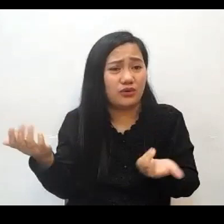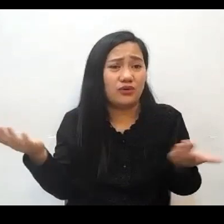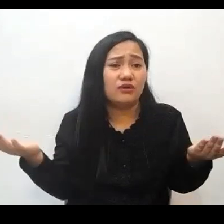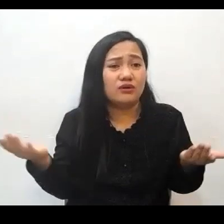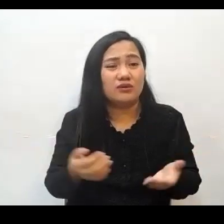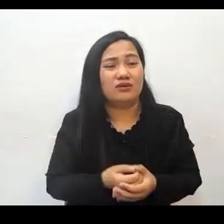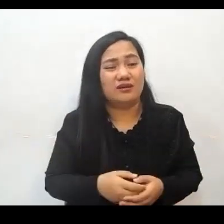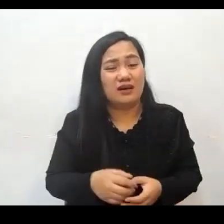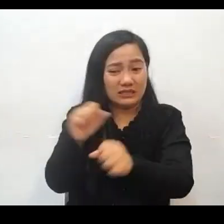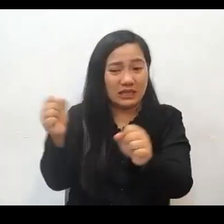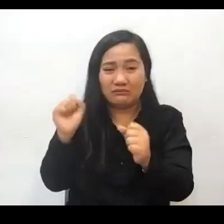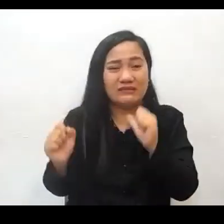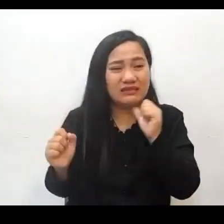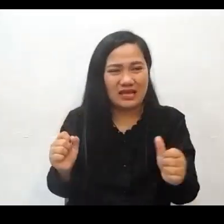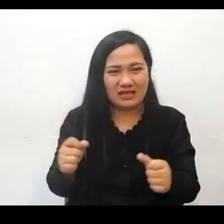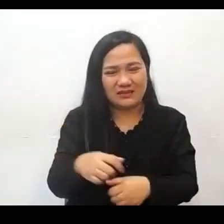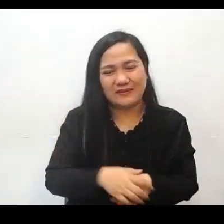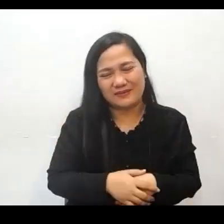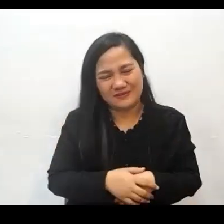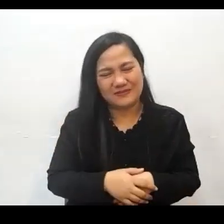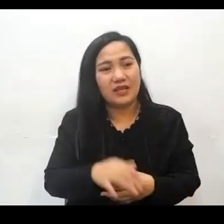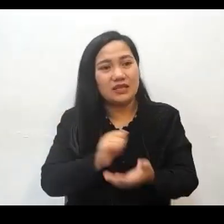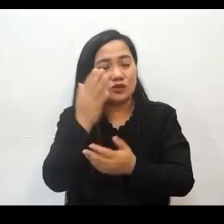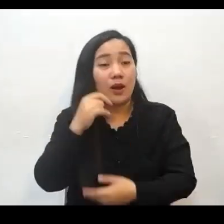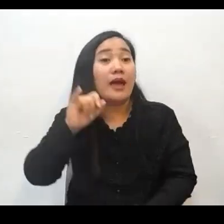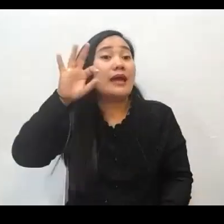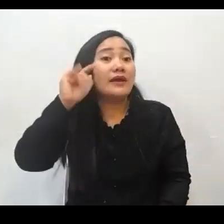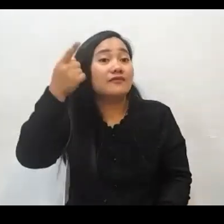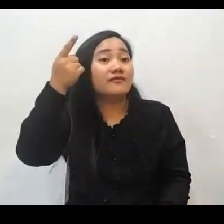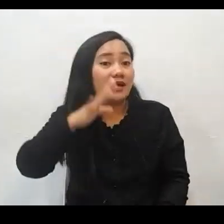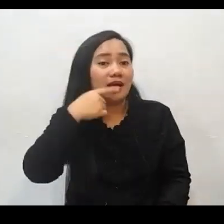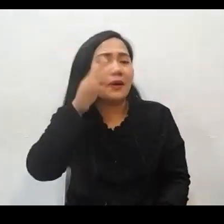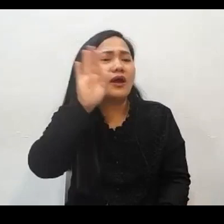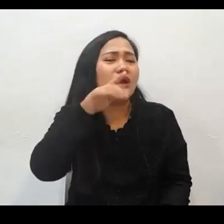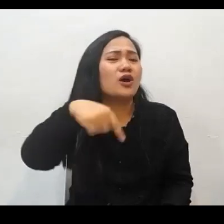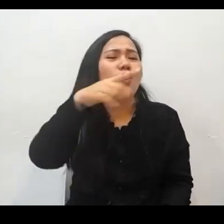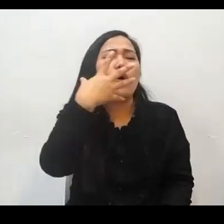Kaya nang magkagayon, dapat tayong sumagot. Narito ako. Suguin mo ako.